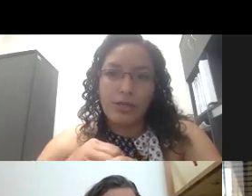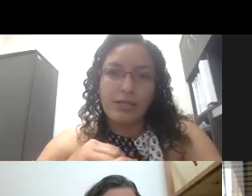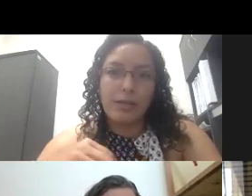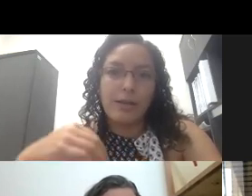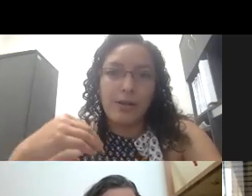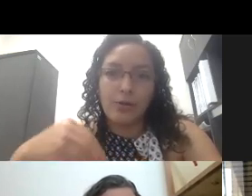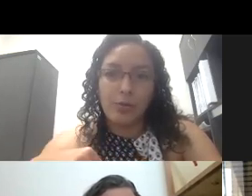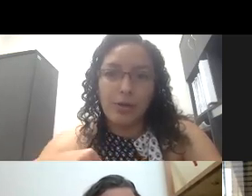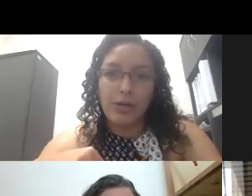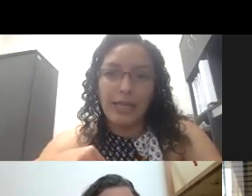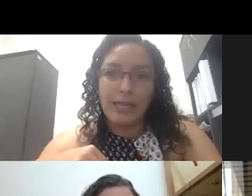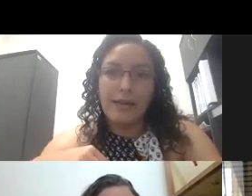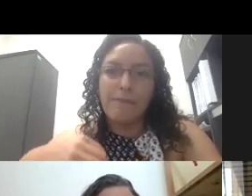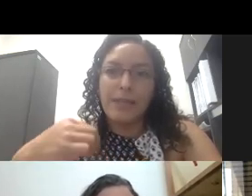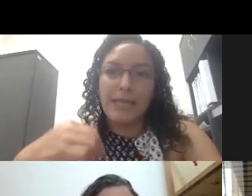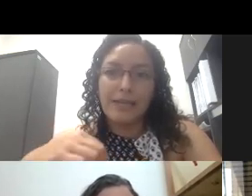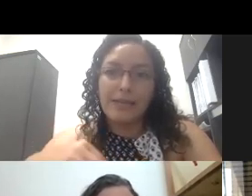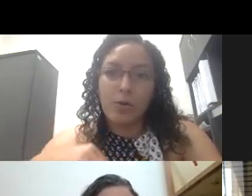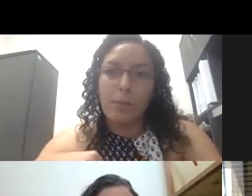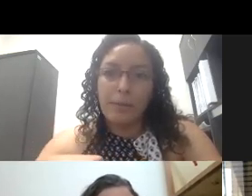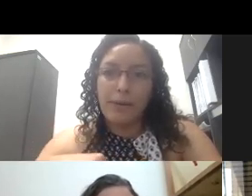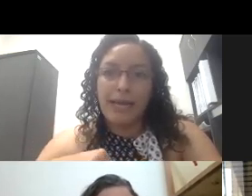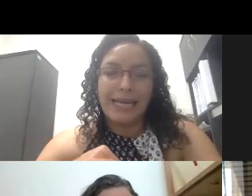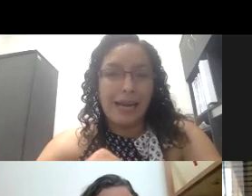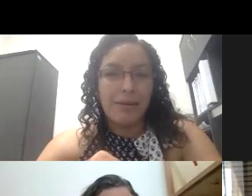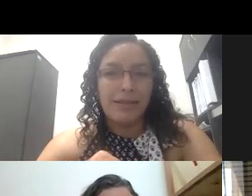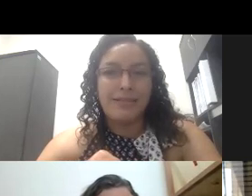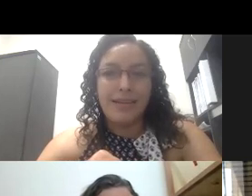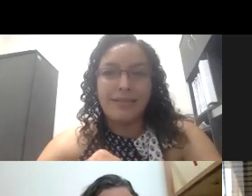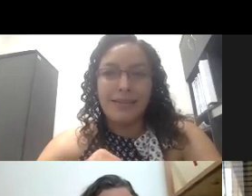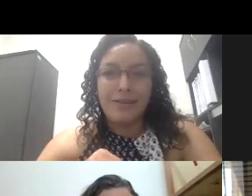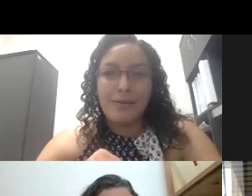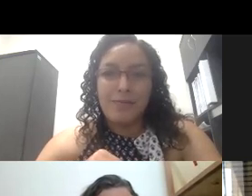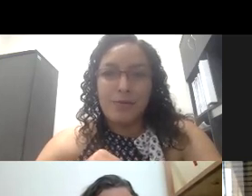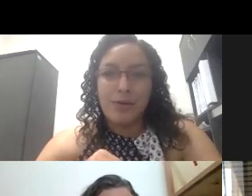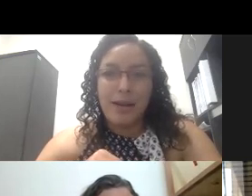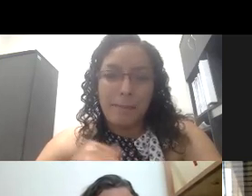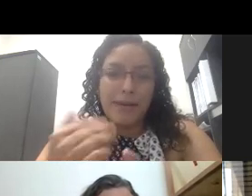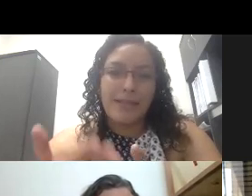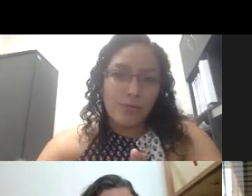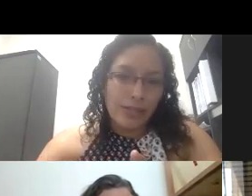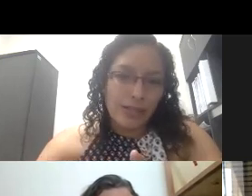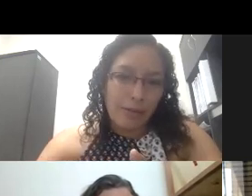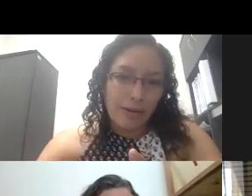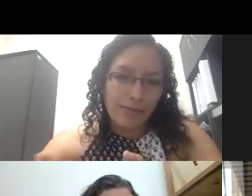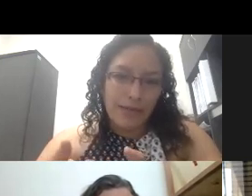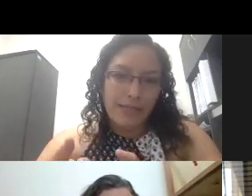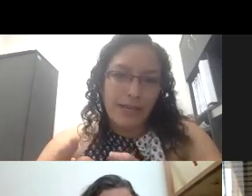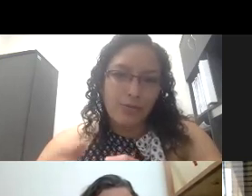accesible lo del turismo incluyente que tienes que cumplir para que realmente seas una empresa sustentable en este caso